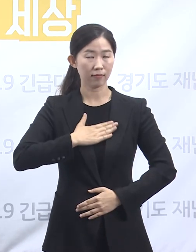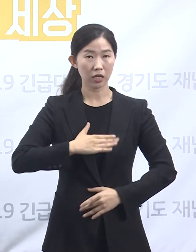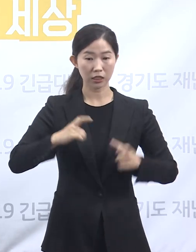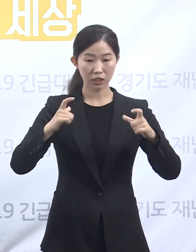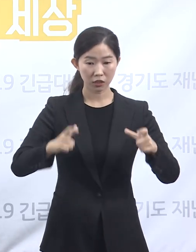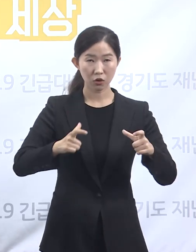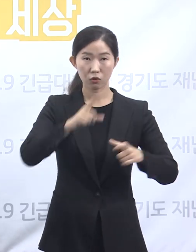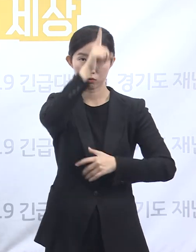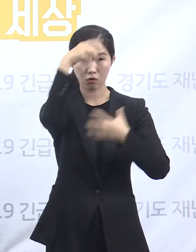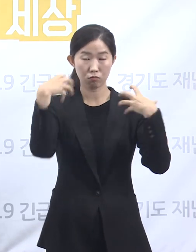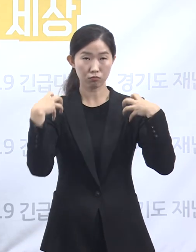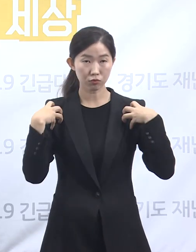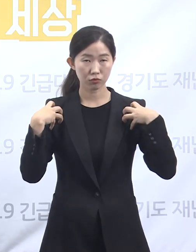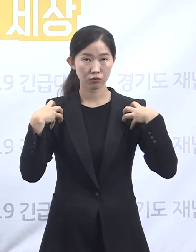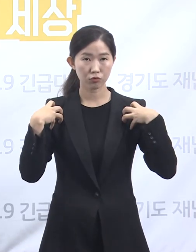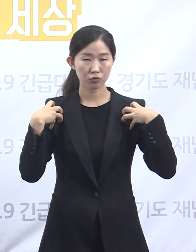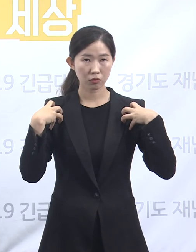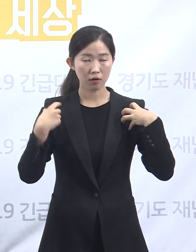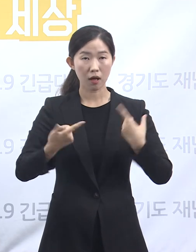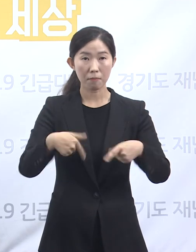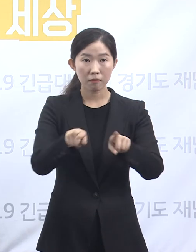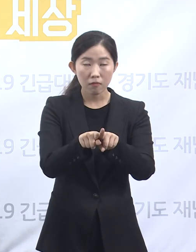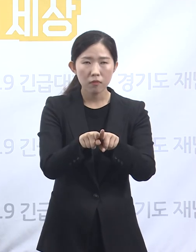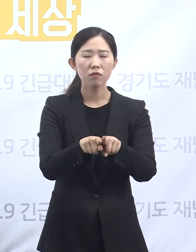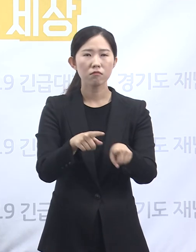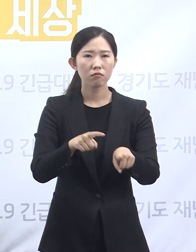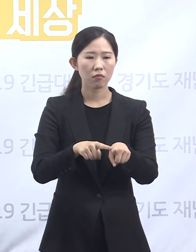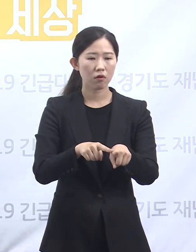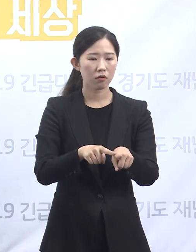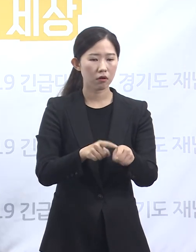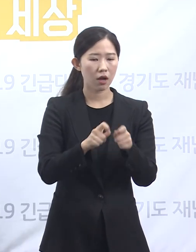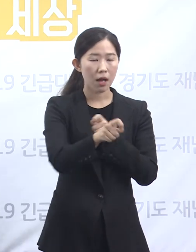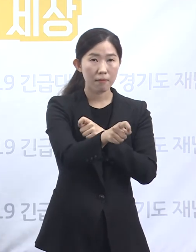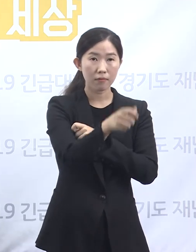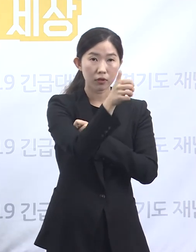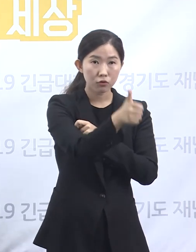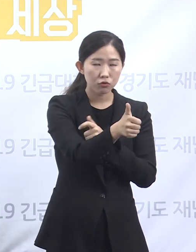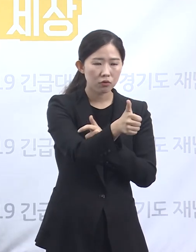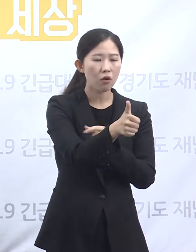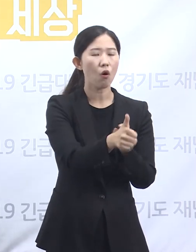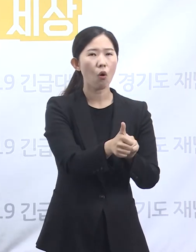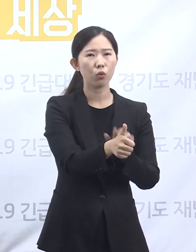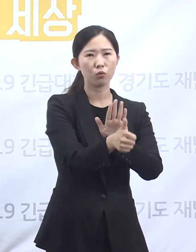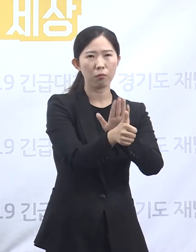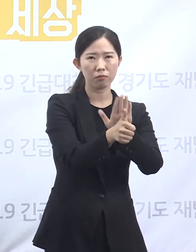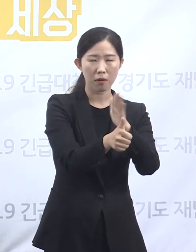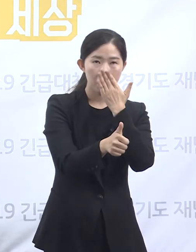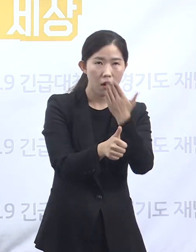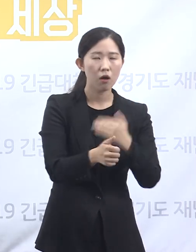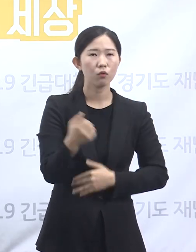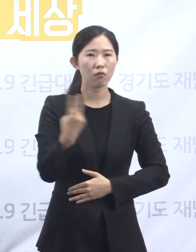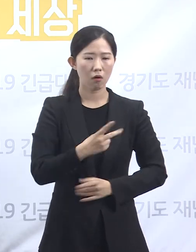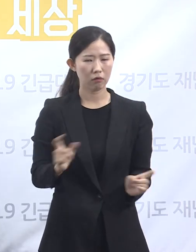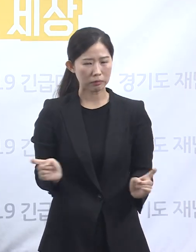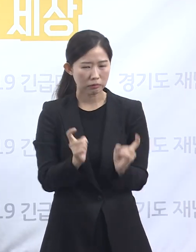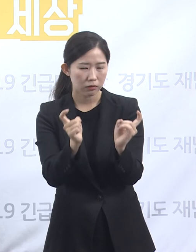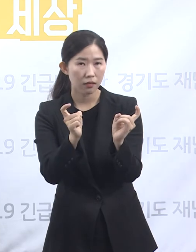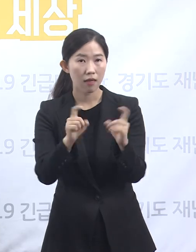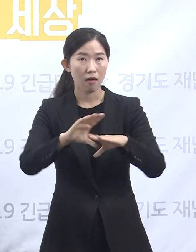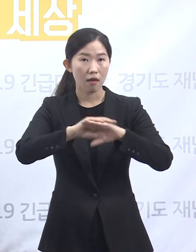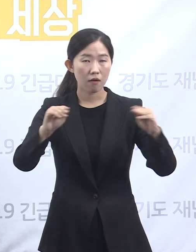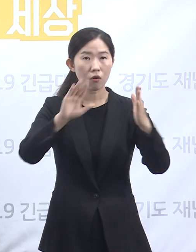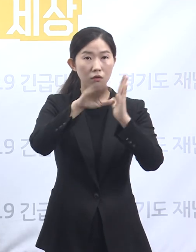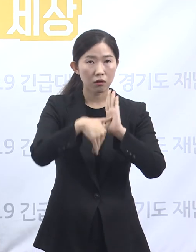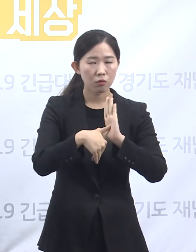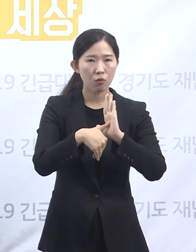감행점주들의 권리, 구제가 보다 실질적으로 이루어질 수 있을 것이고 분쟁 해결에 있어서도 국가